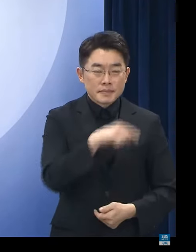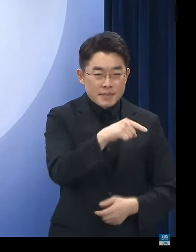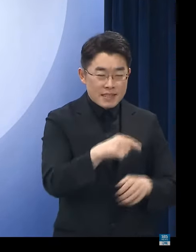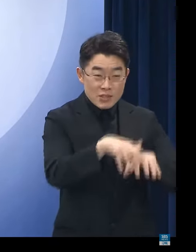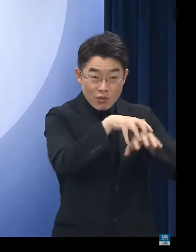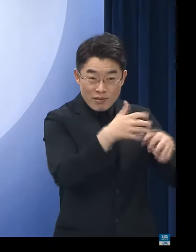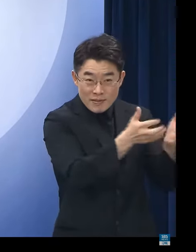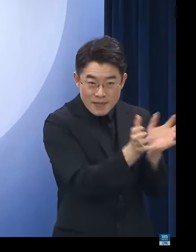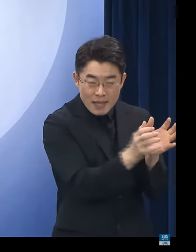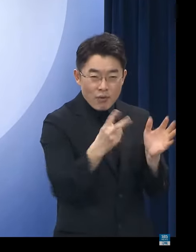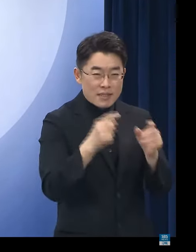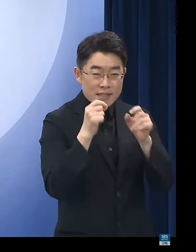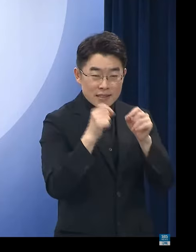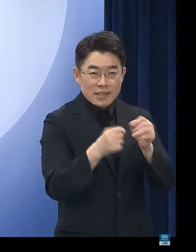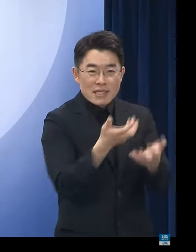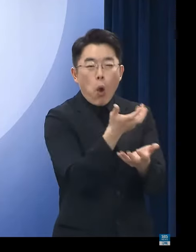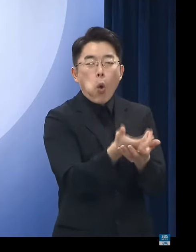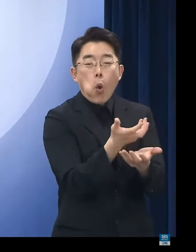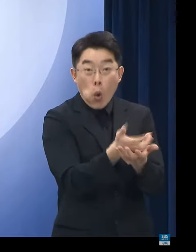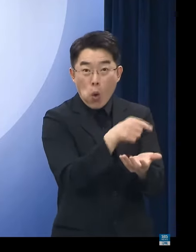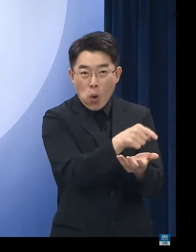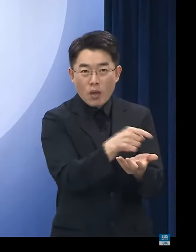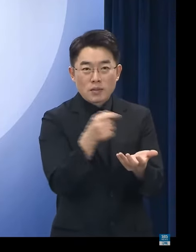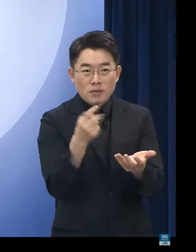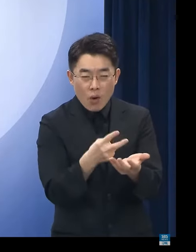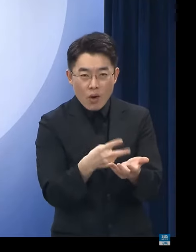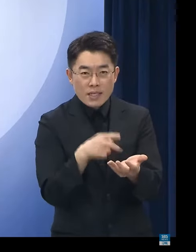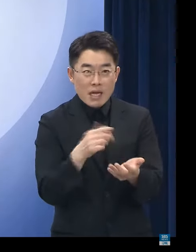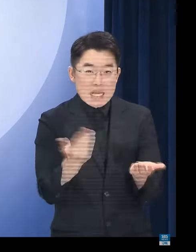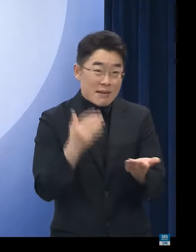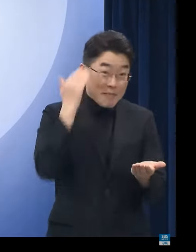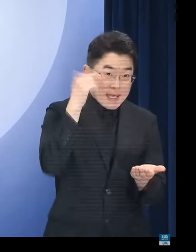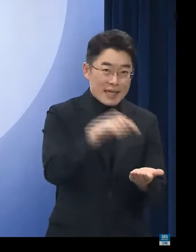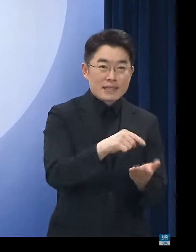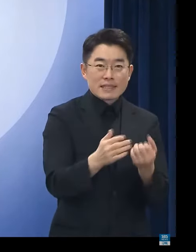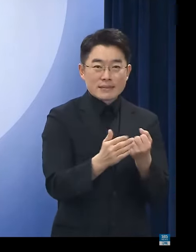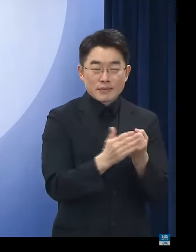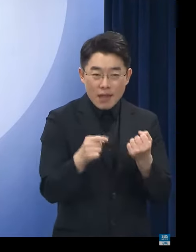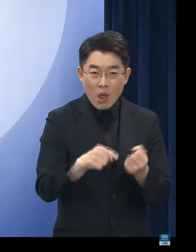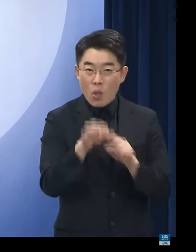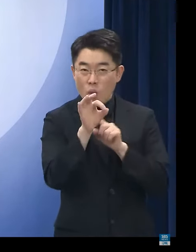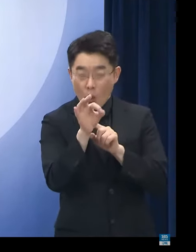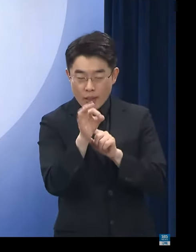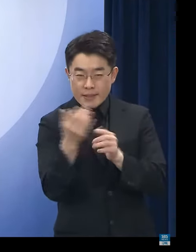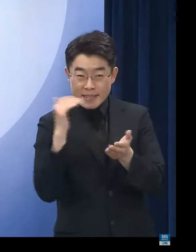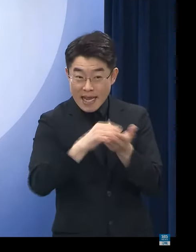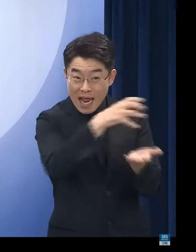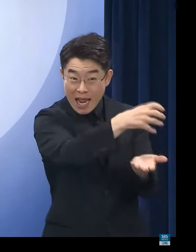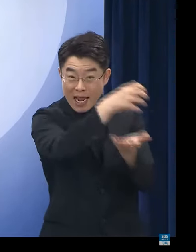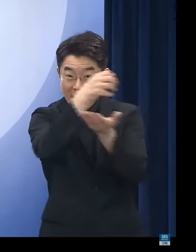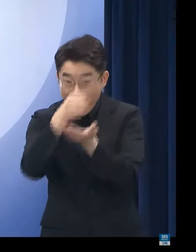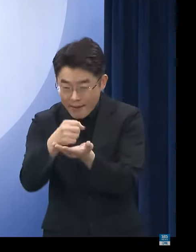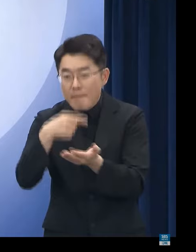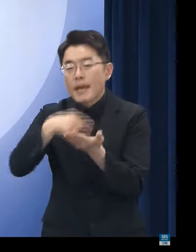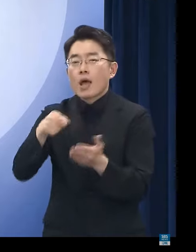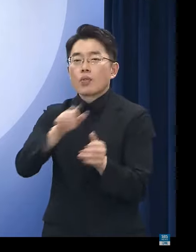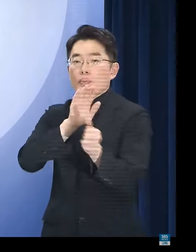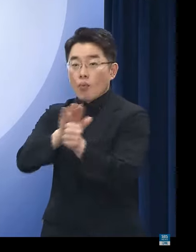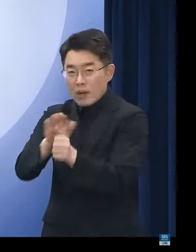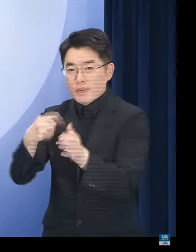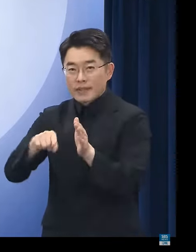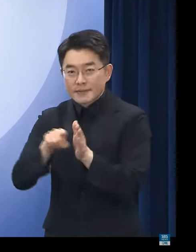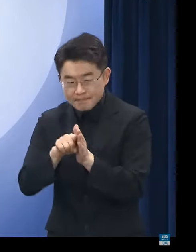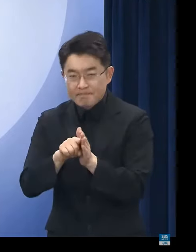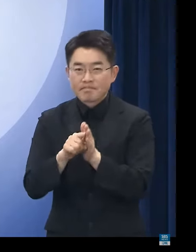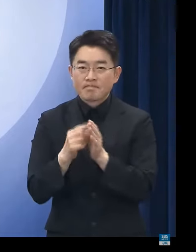위조, 업무방해와 같이 범죄 수익 환수가 가능한 다양한 범죄에 대해 추가 수사를